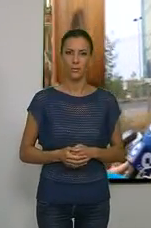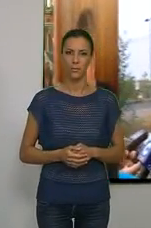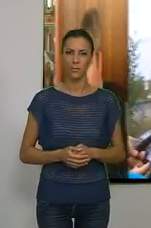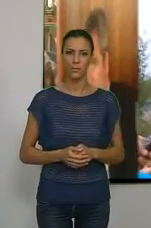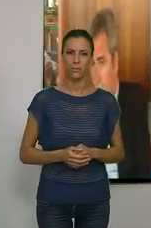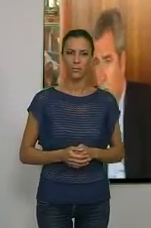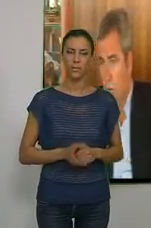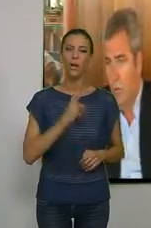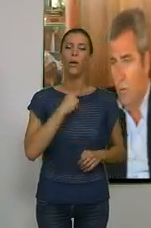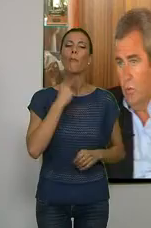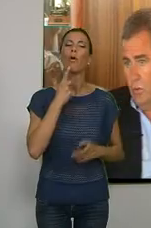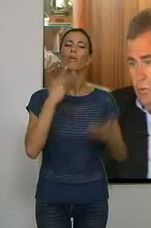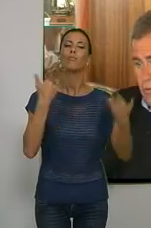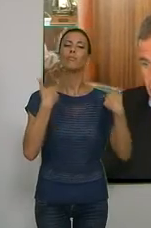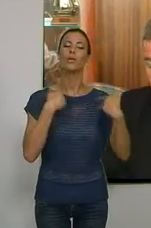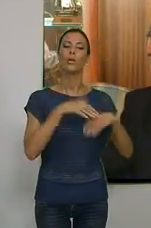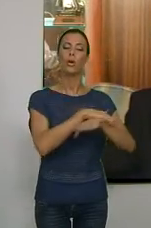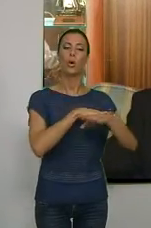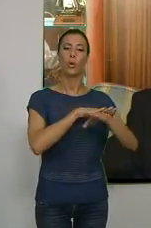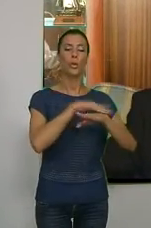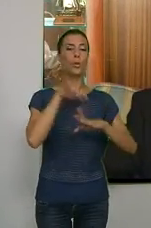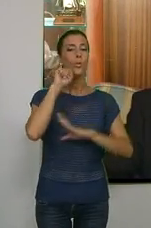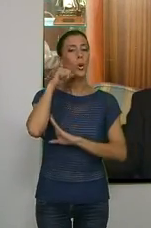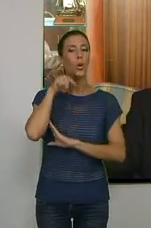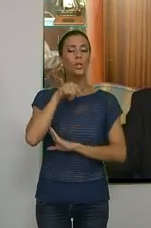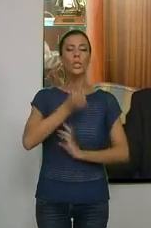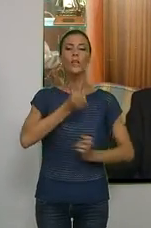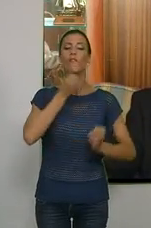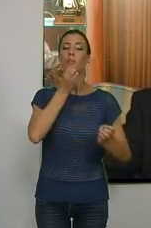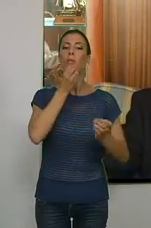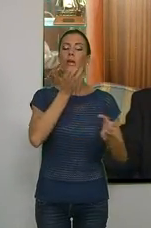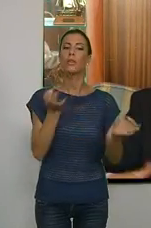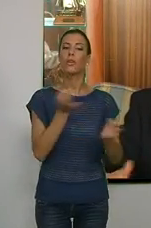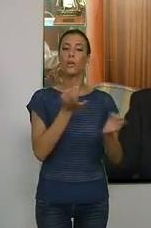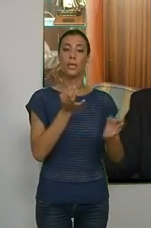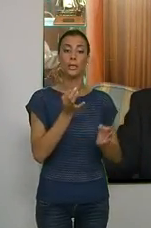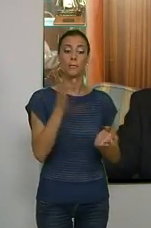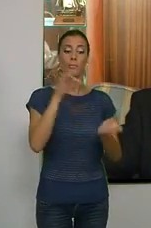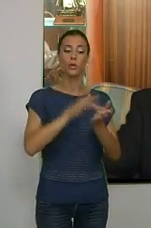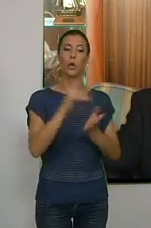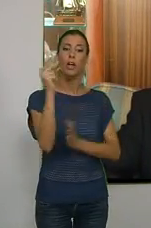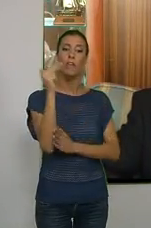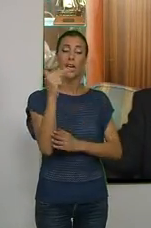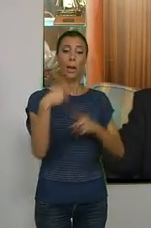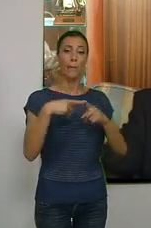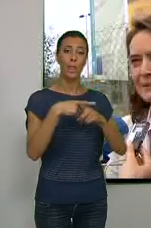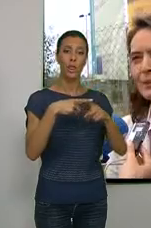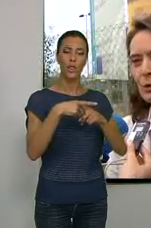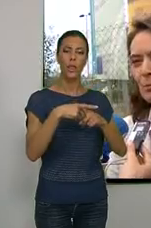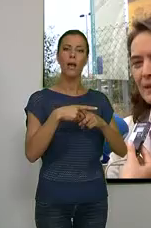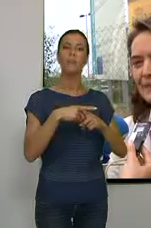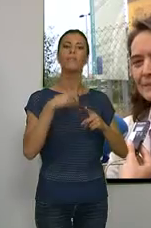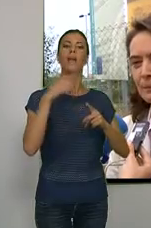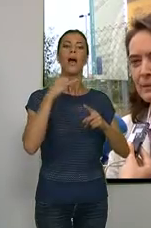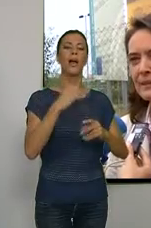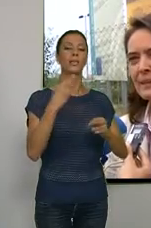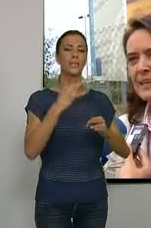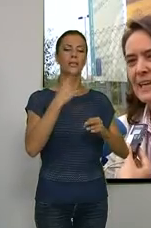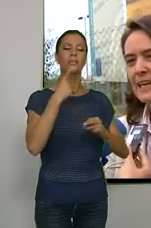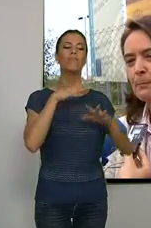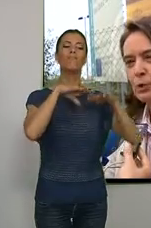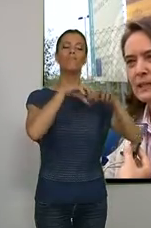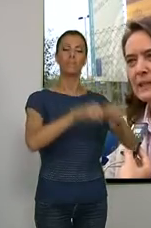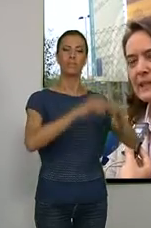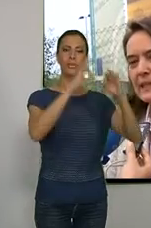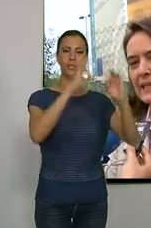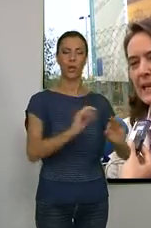El portavoz del gobierno del Ayuntamiento de Motril ha informado que el viernes al mediodía tendrá lugar el pleno de investidura